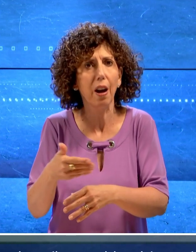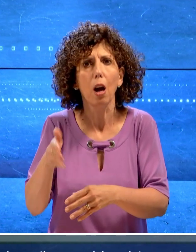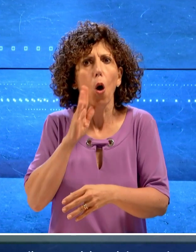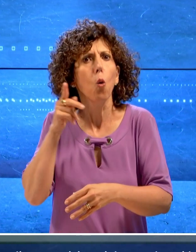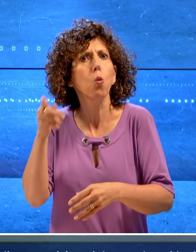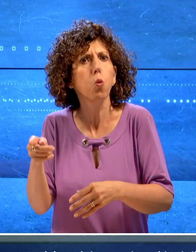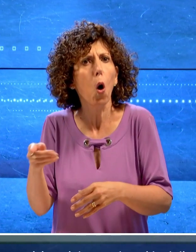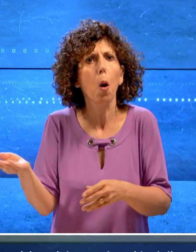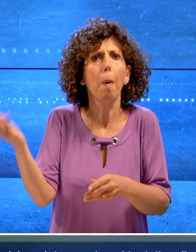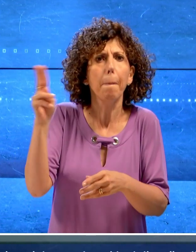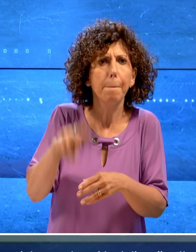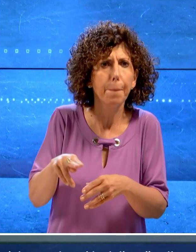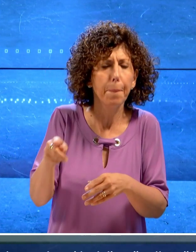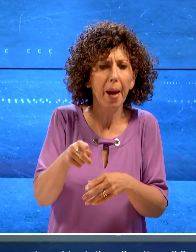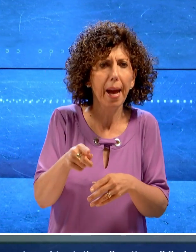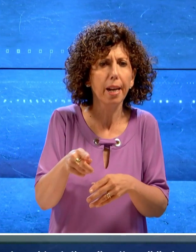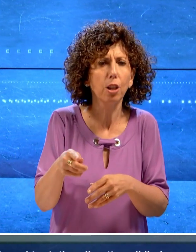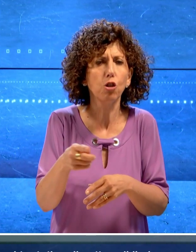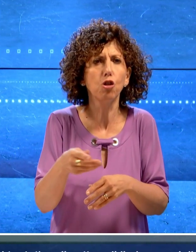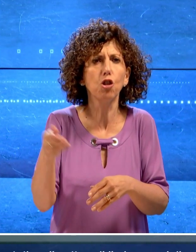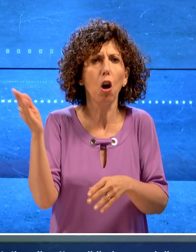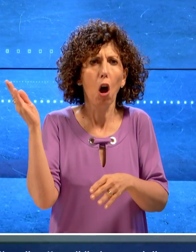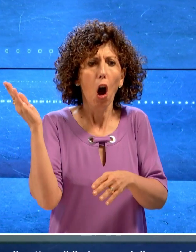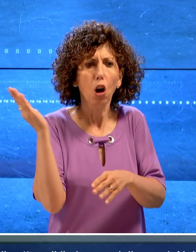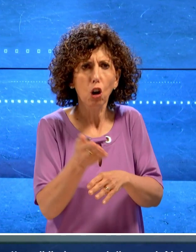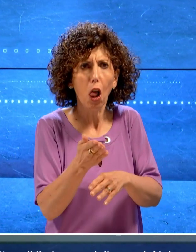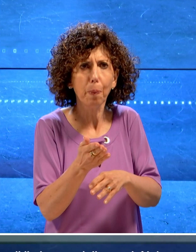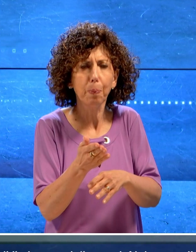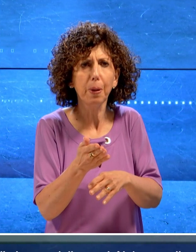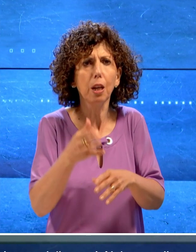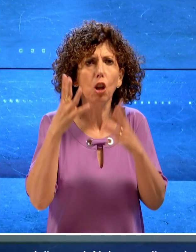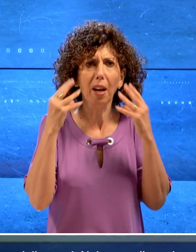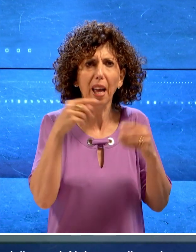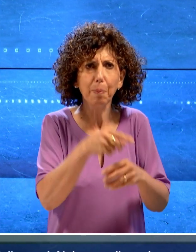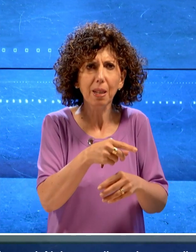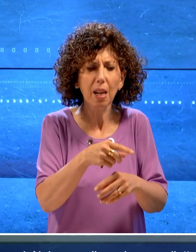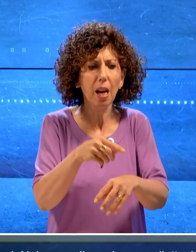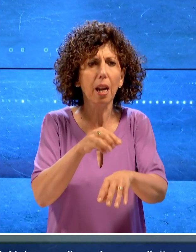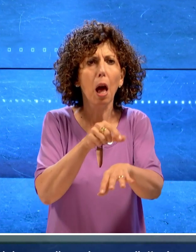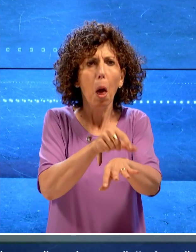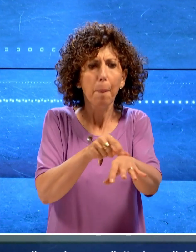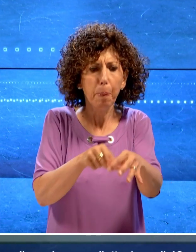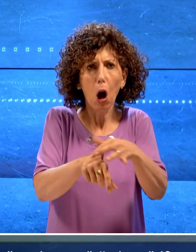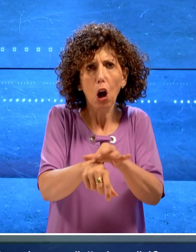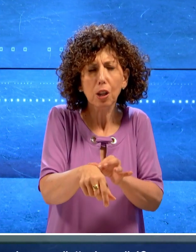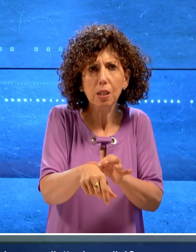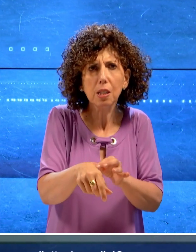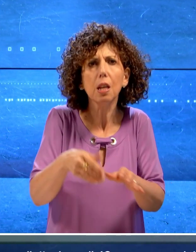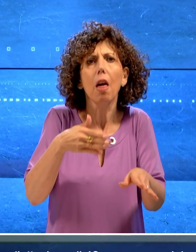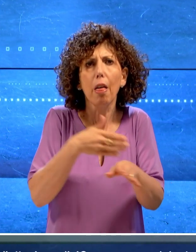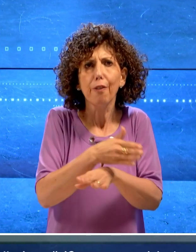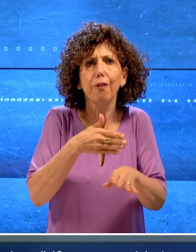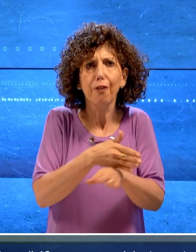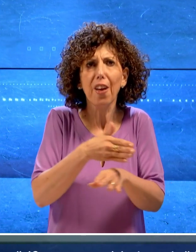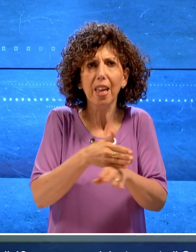colluttazione, il 46enne aveva violentemente contrastato il carabinieri ai polsi, tanto da provocargli delle